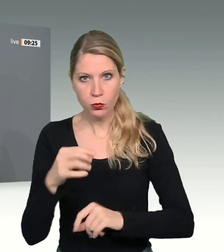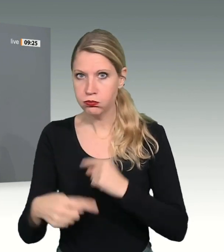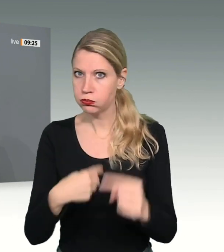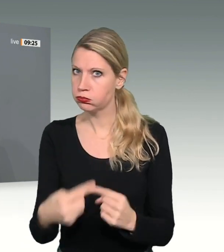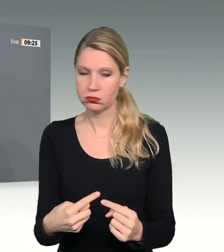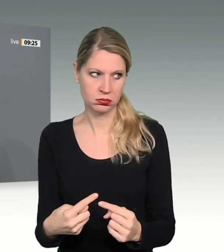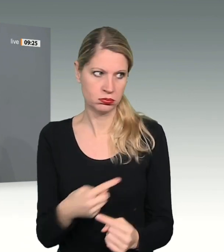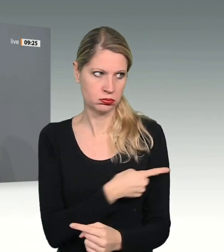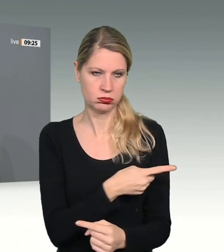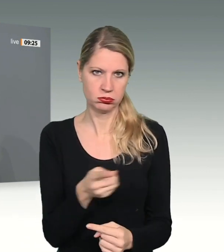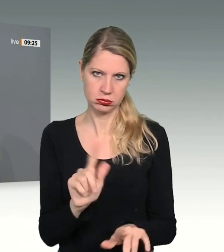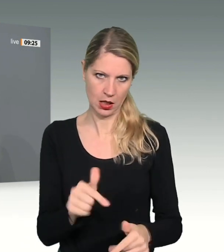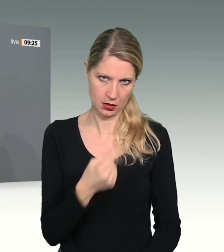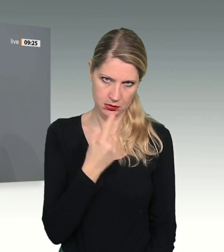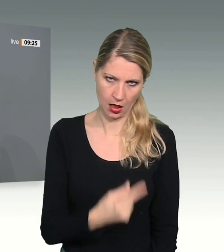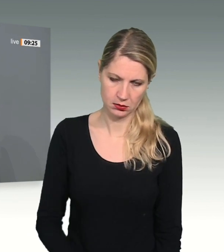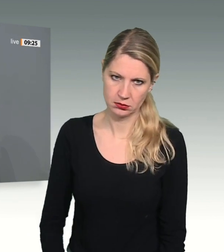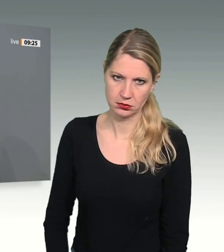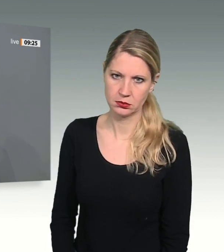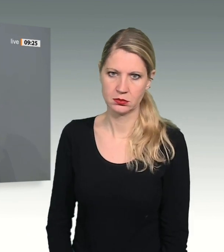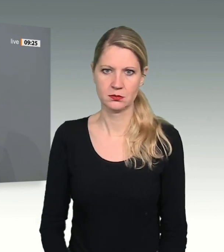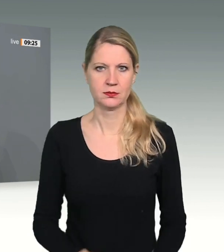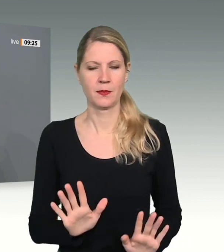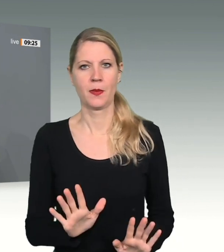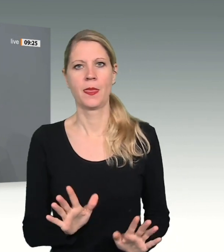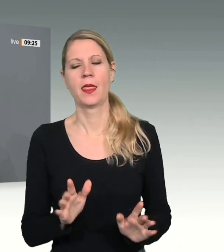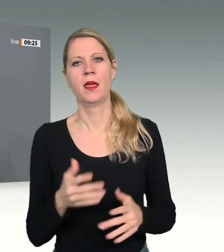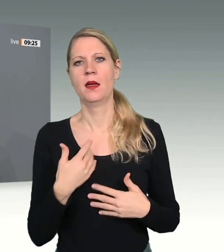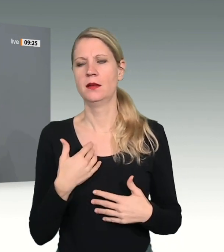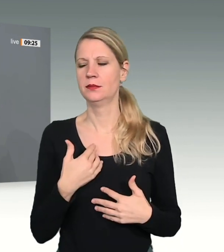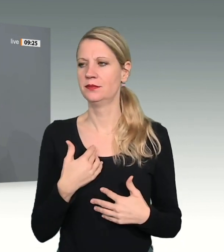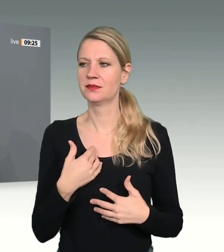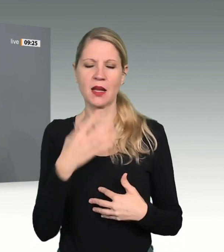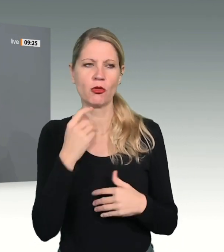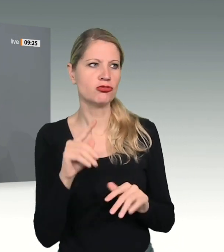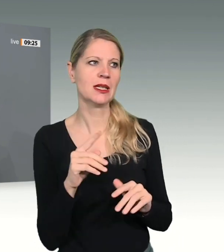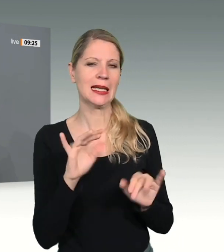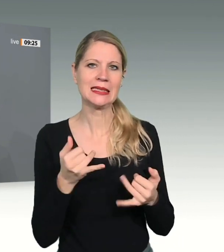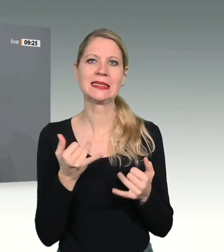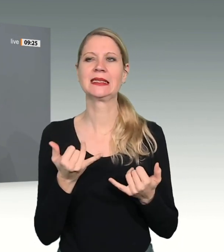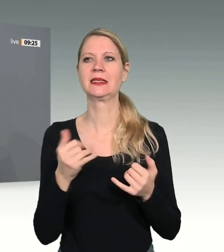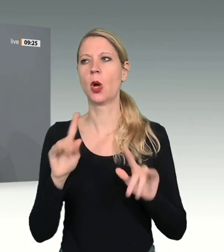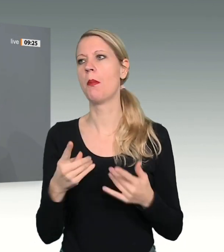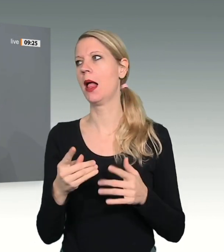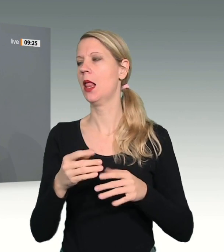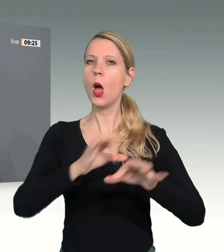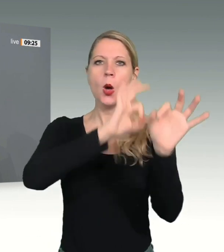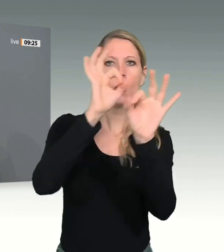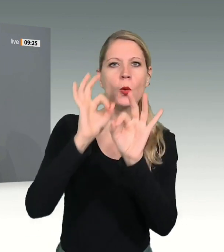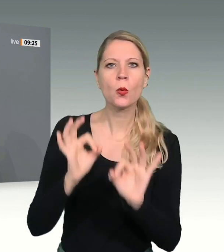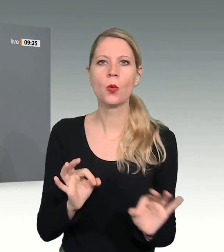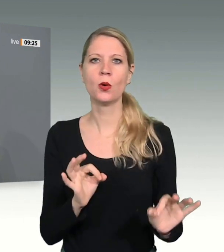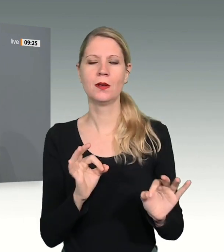Ich will mich mit ungebetenen Ratschlägen wirklich zurückhalten. Das habe ich mir in meiner Alters und Mandatszeit begründet und